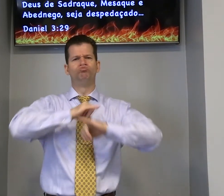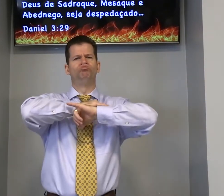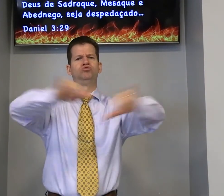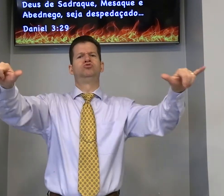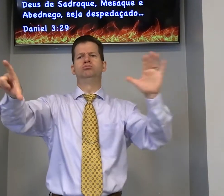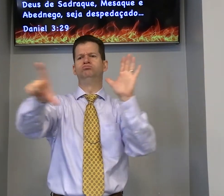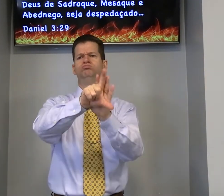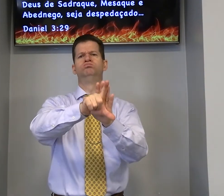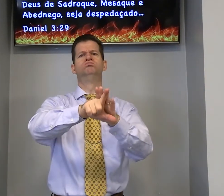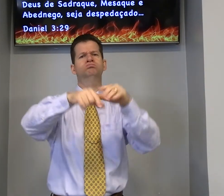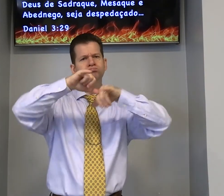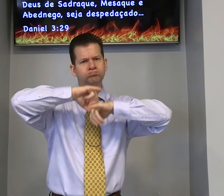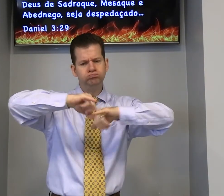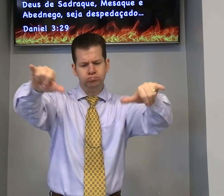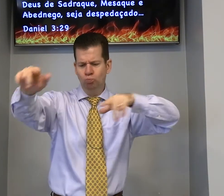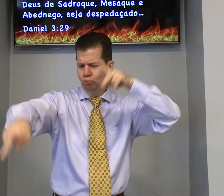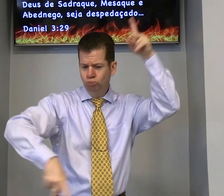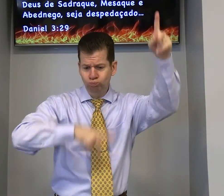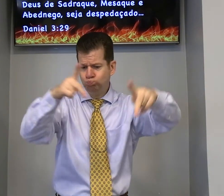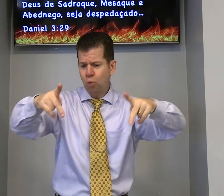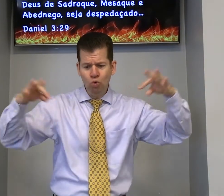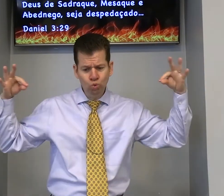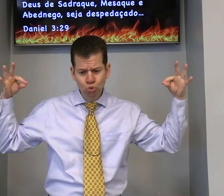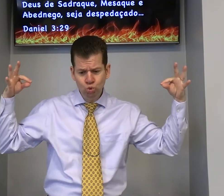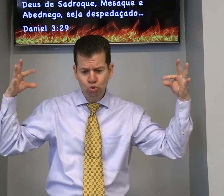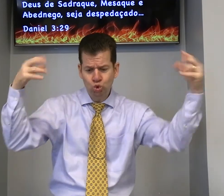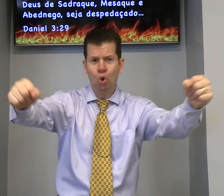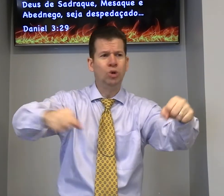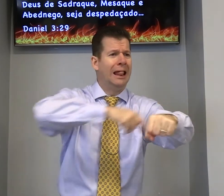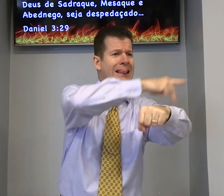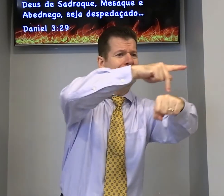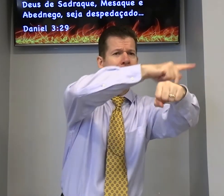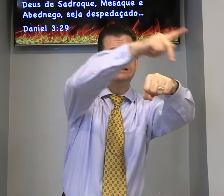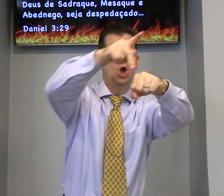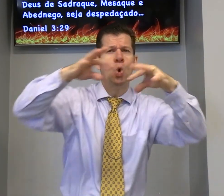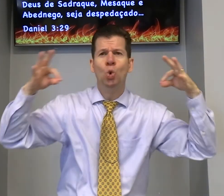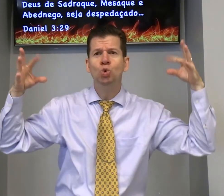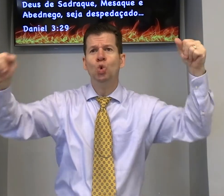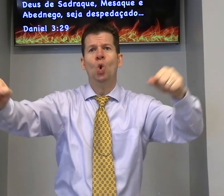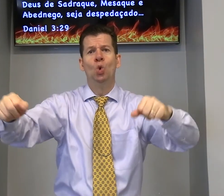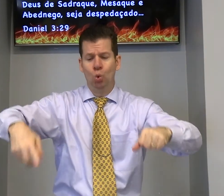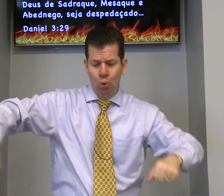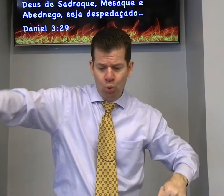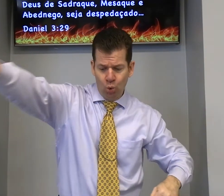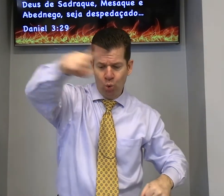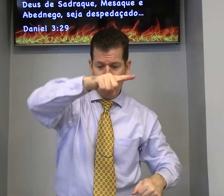qual todo o povo e nação e língua que disser